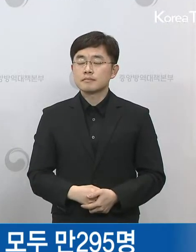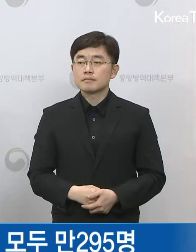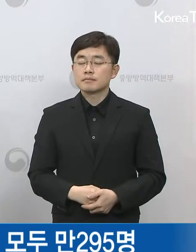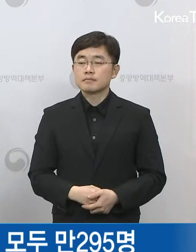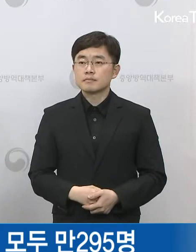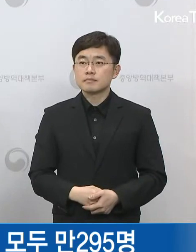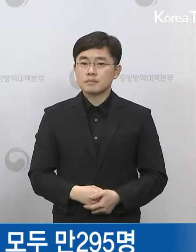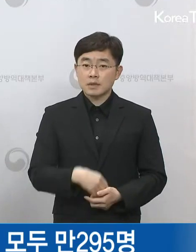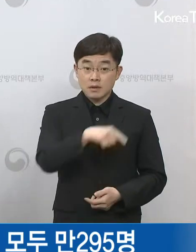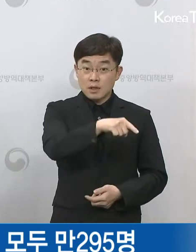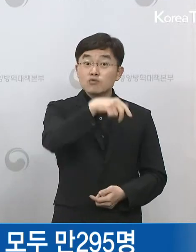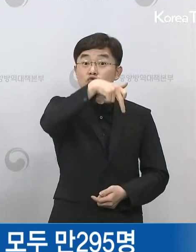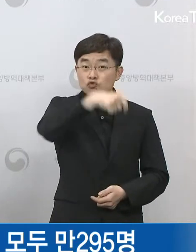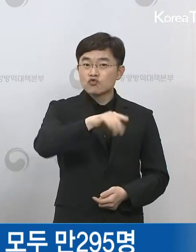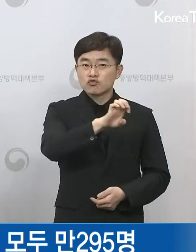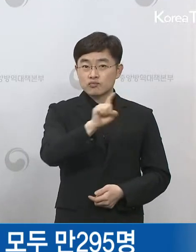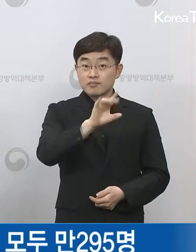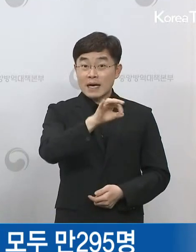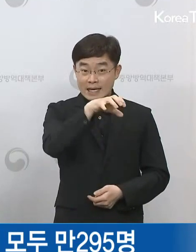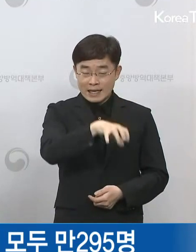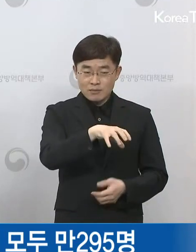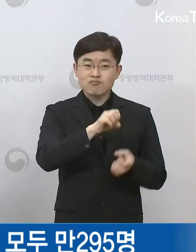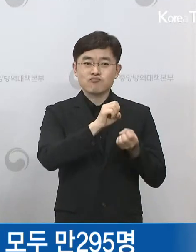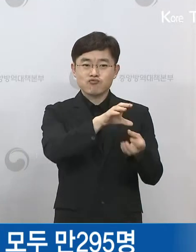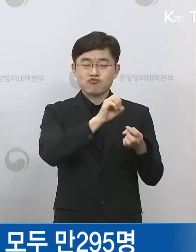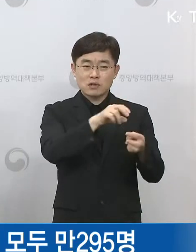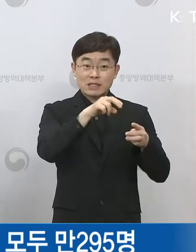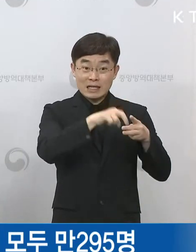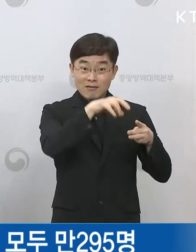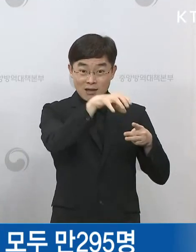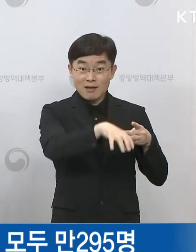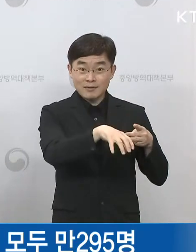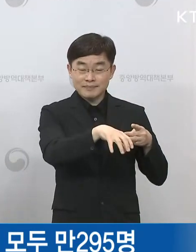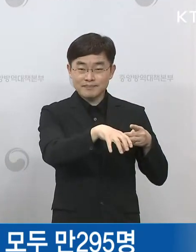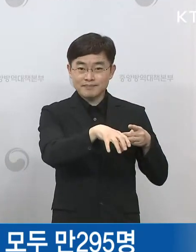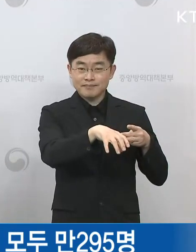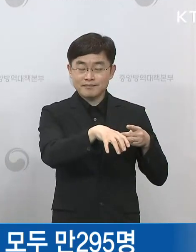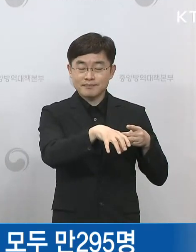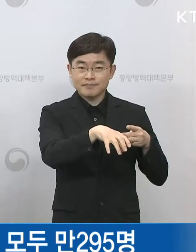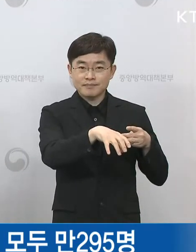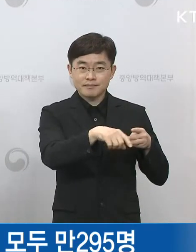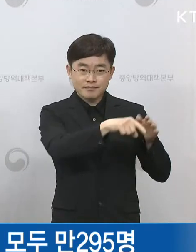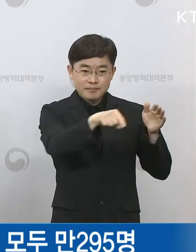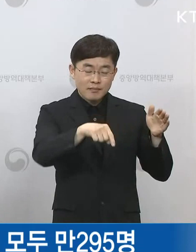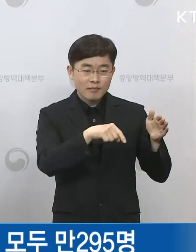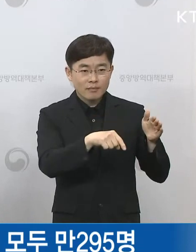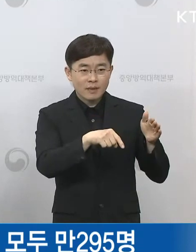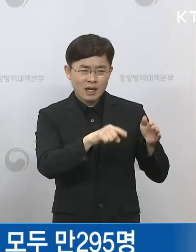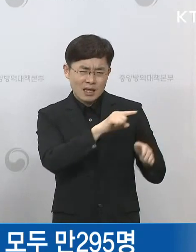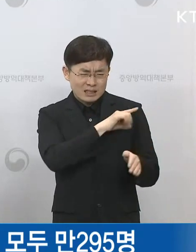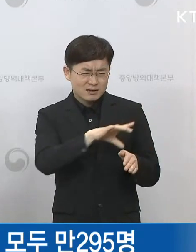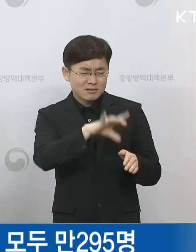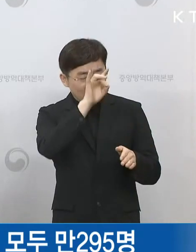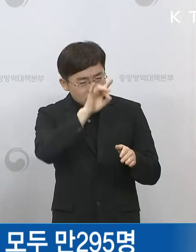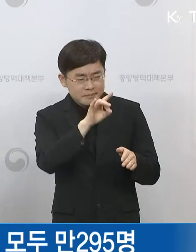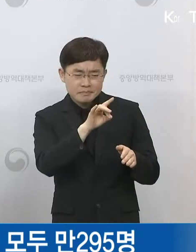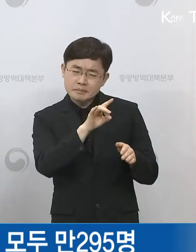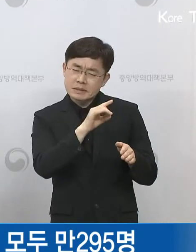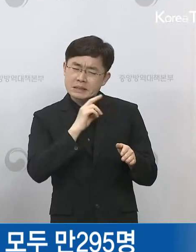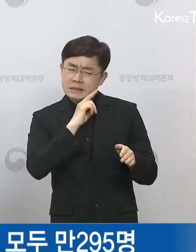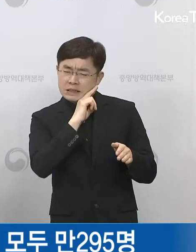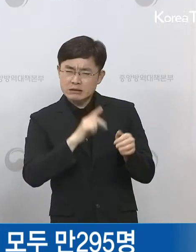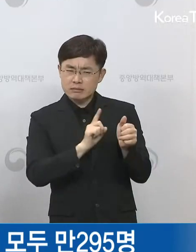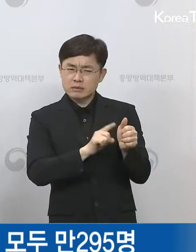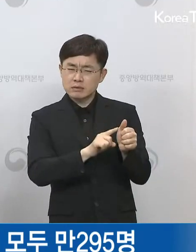쿠팡 물류센터에 최초로 인지하게 된 저희 지표 환자라고 표현하는 최초 인지된